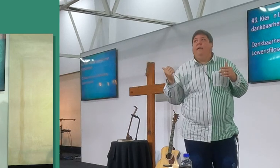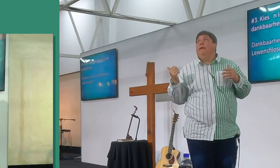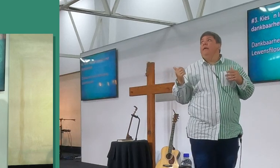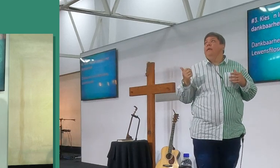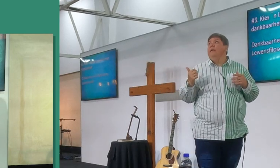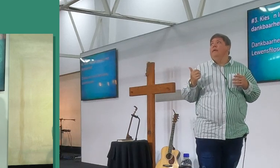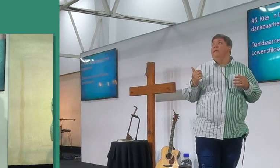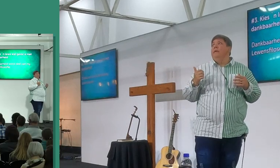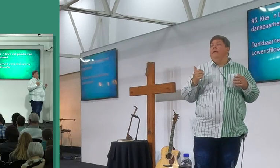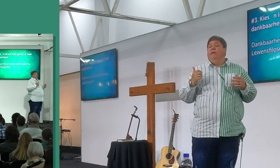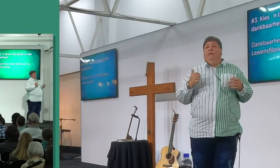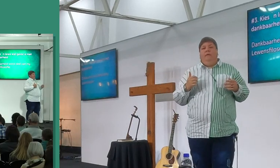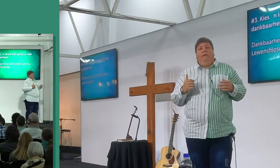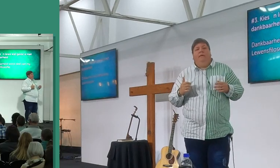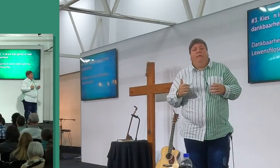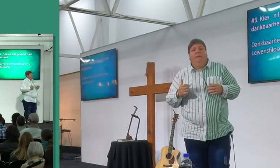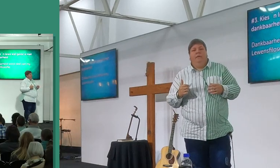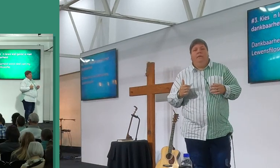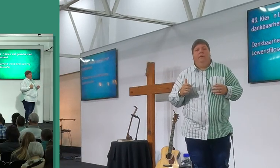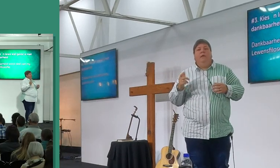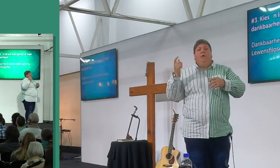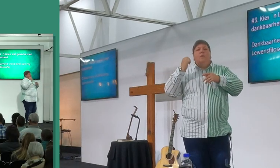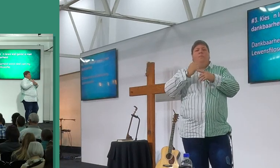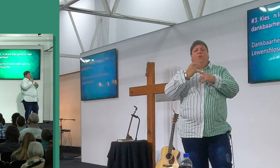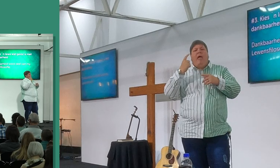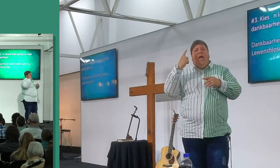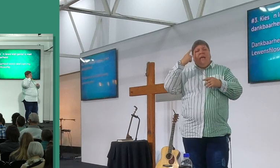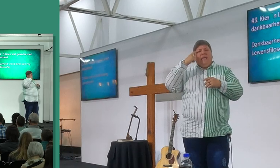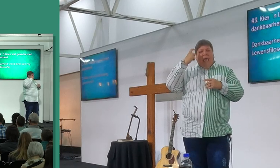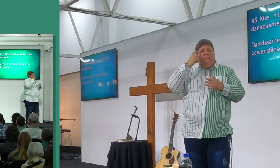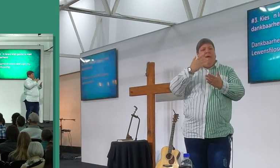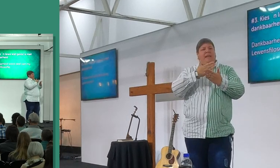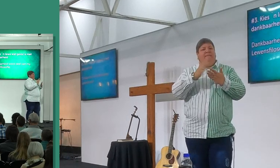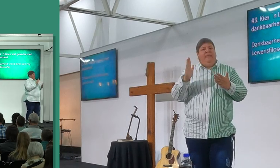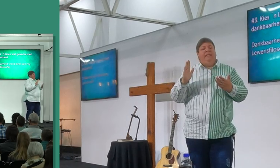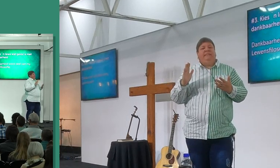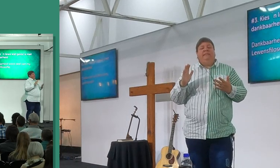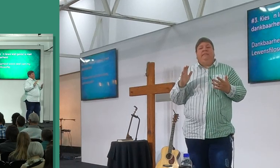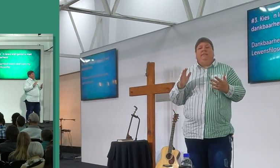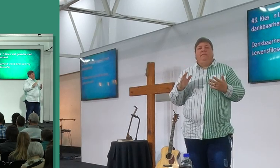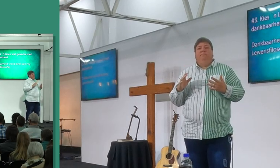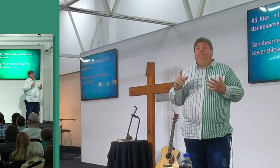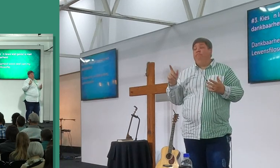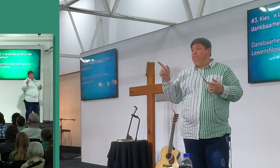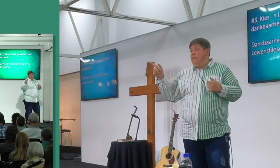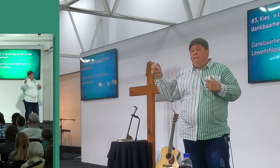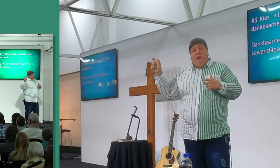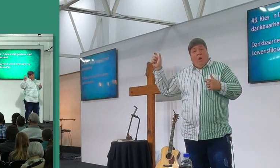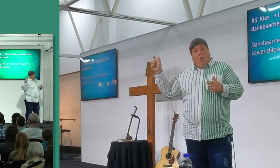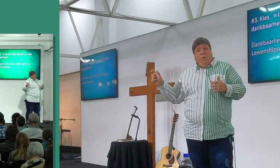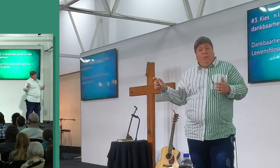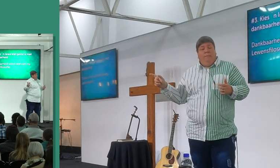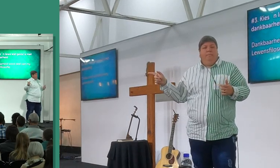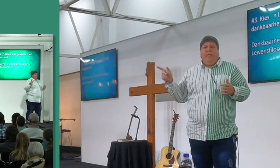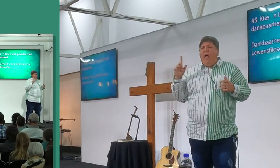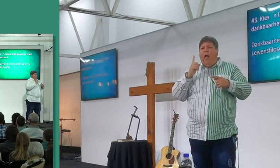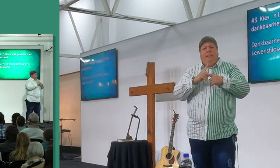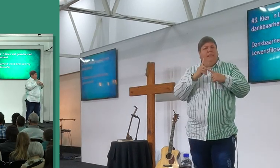verstaan jy, dit moet ek kenmerk wees, van my en jou, kom ek vertel jy iets van Sané, Sané, ek weet nie,